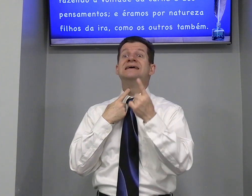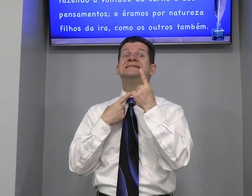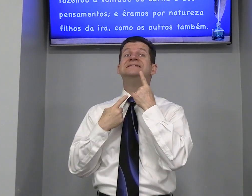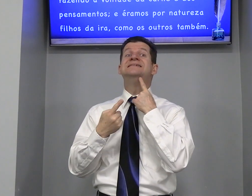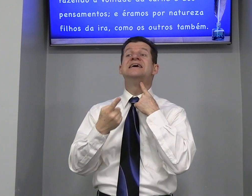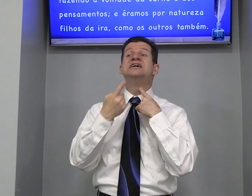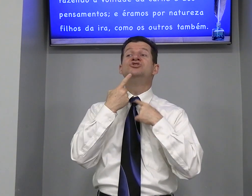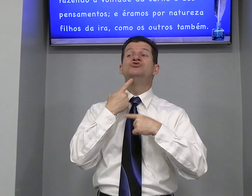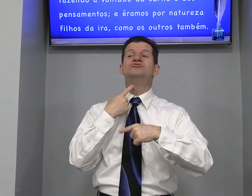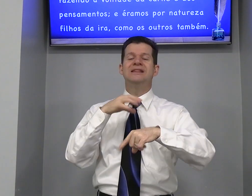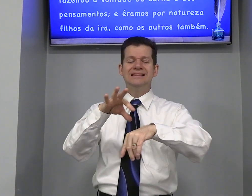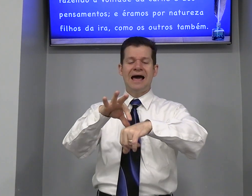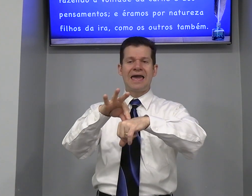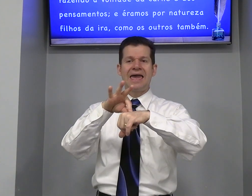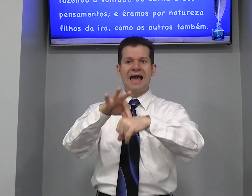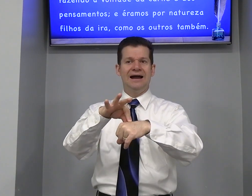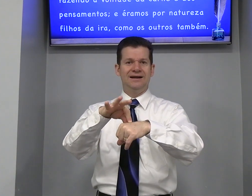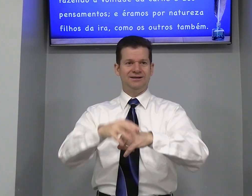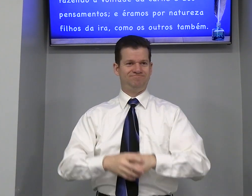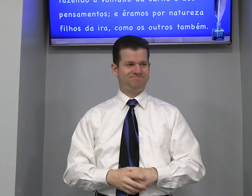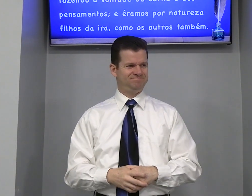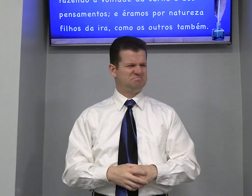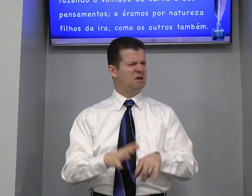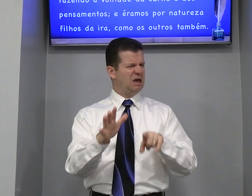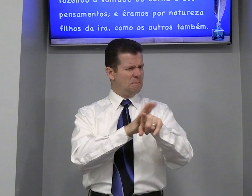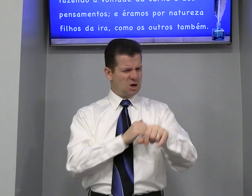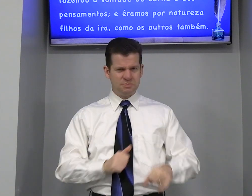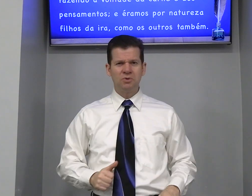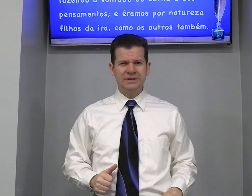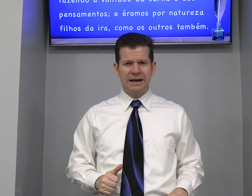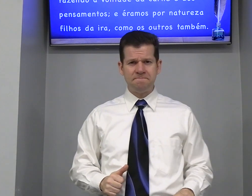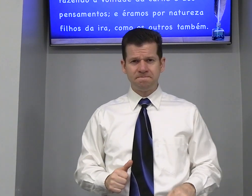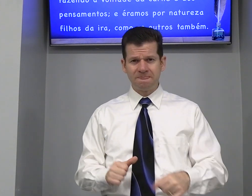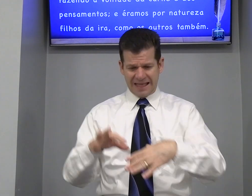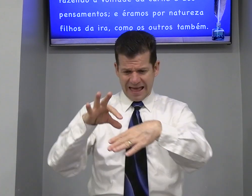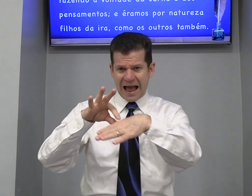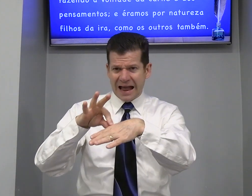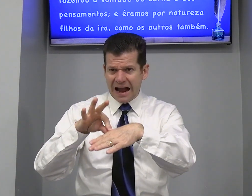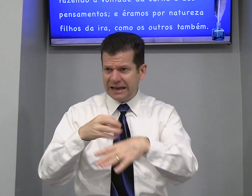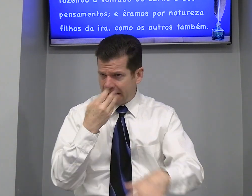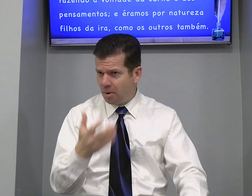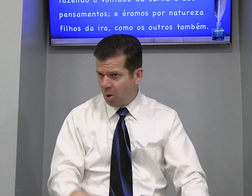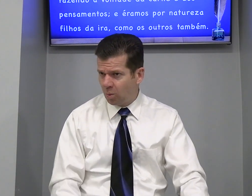Desejos Da carne Posso perguntar? A carne É bom?